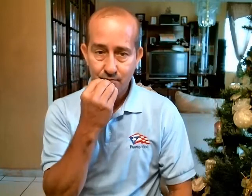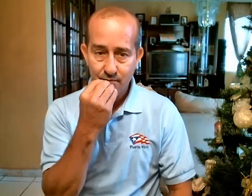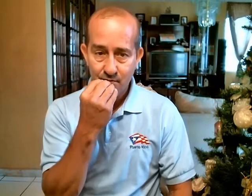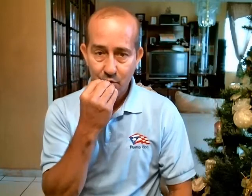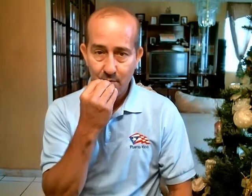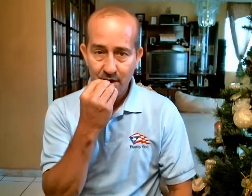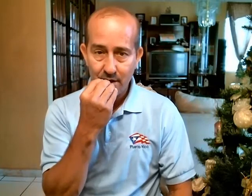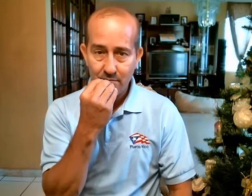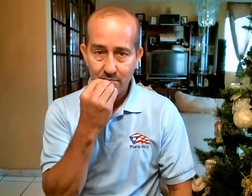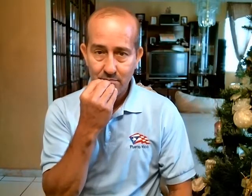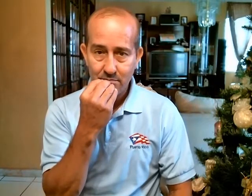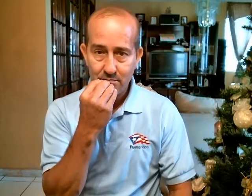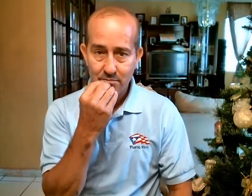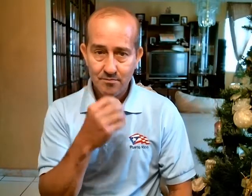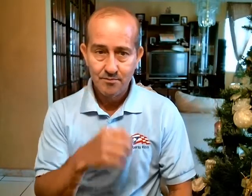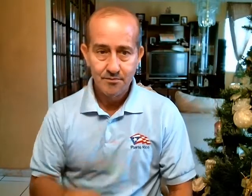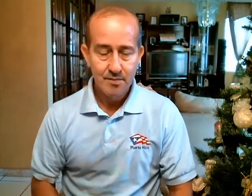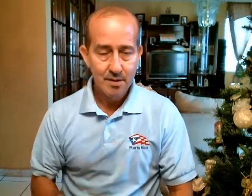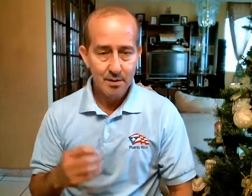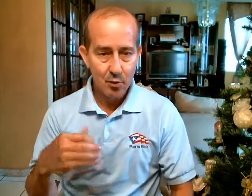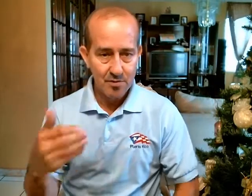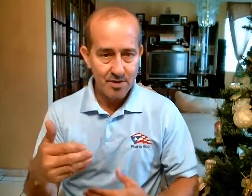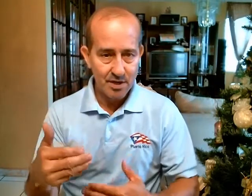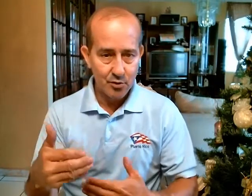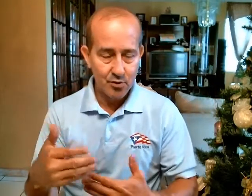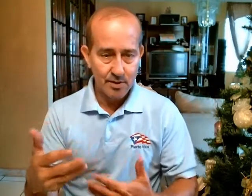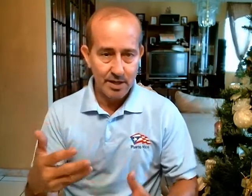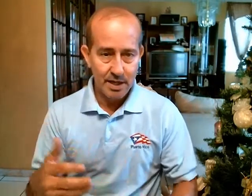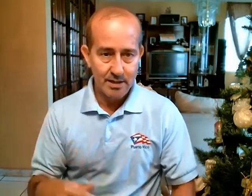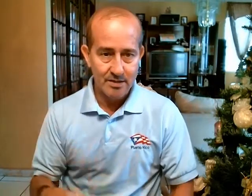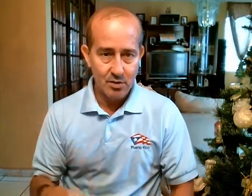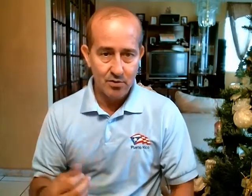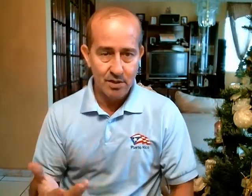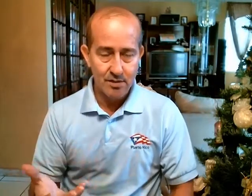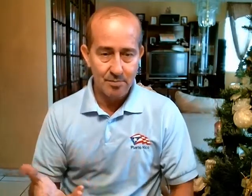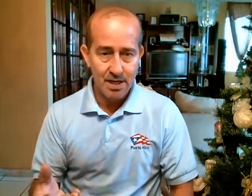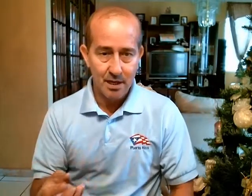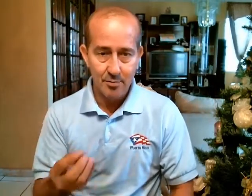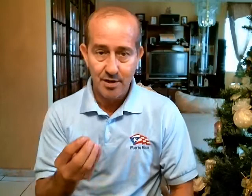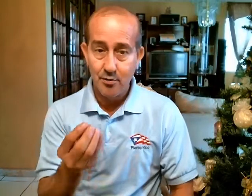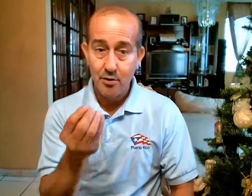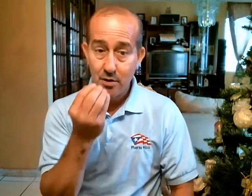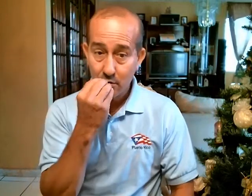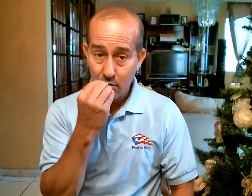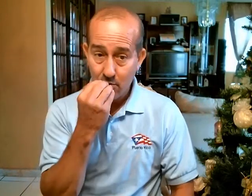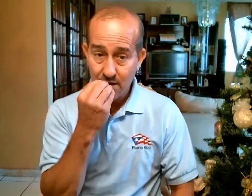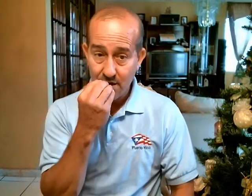Comer El movimiento es la acción y implica el verbo Comida